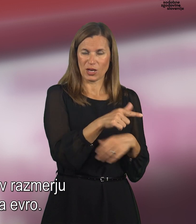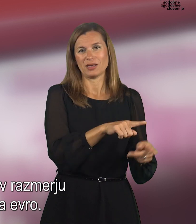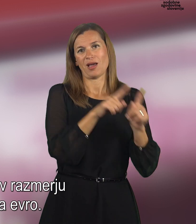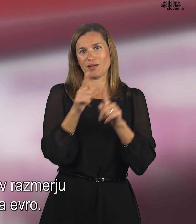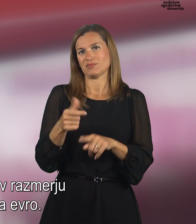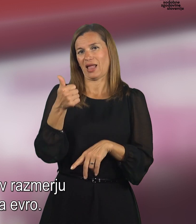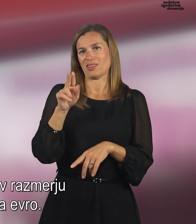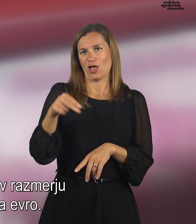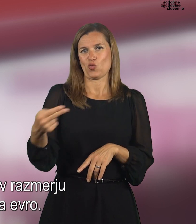za evro.